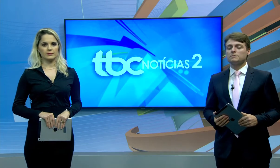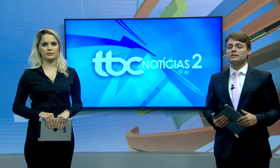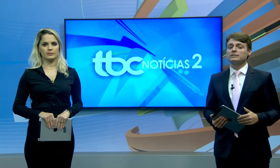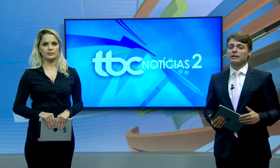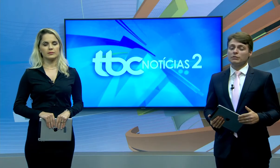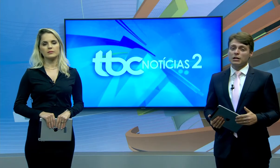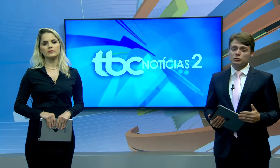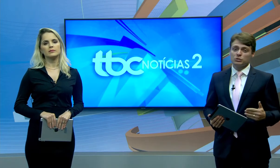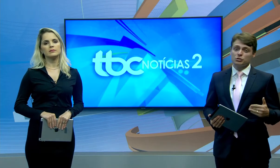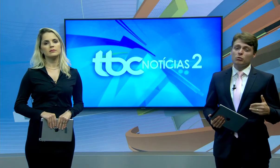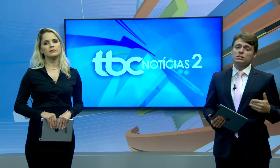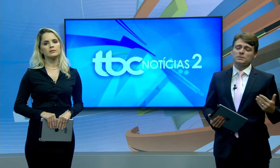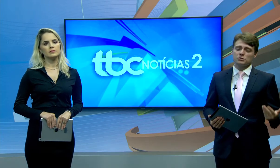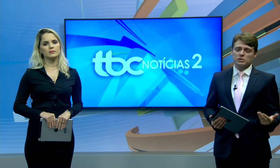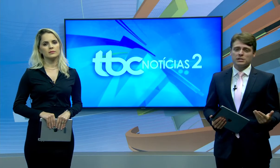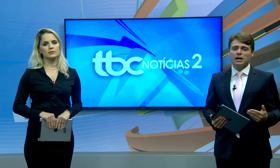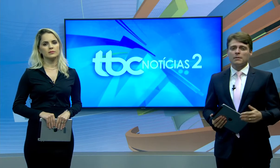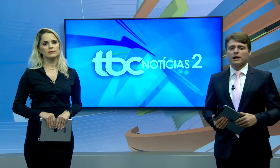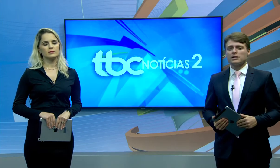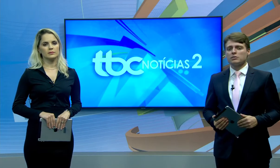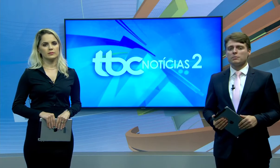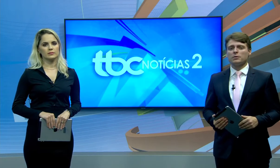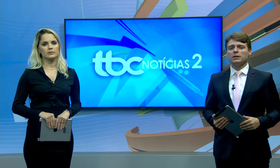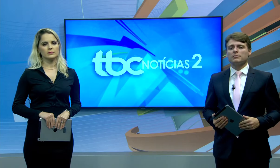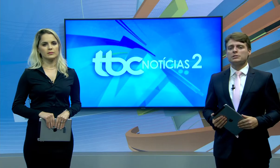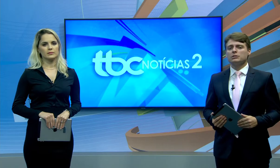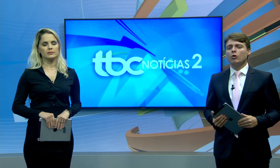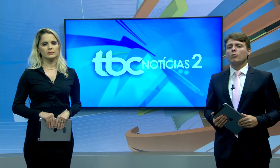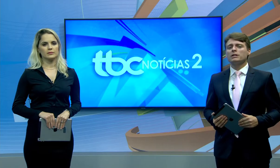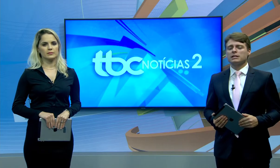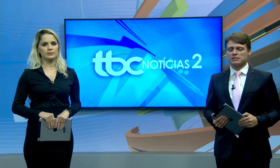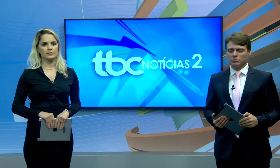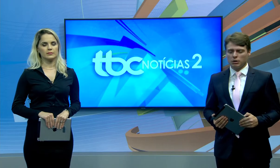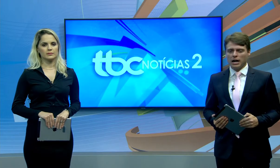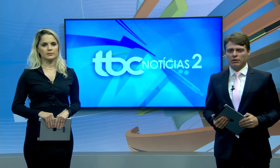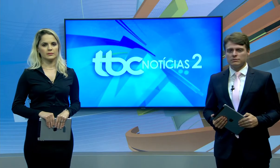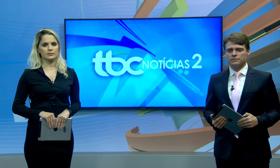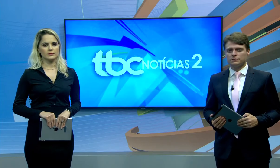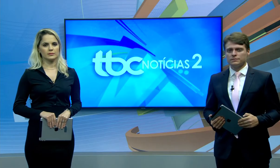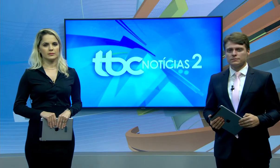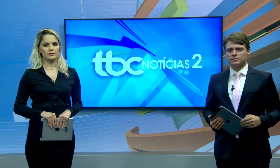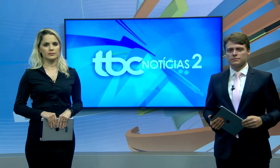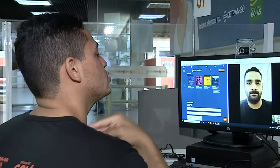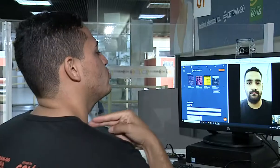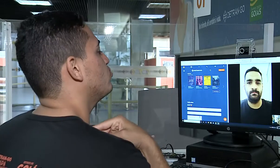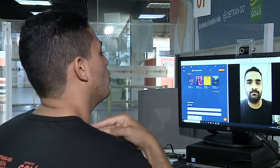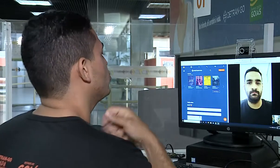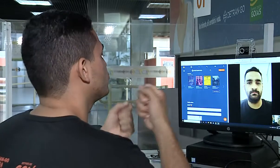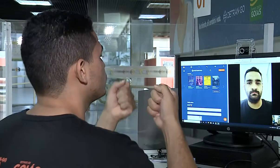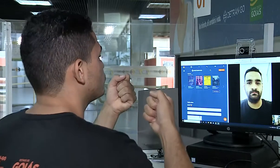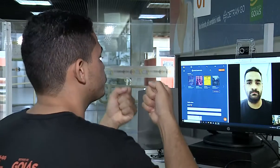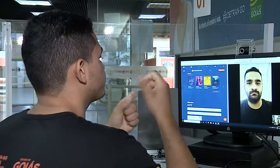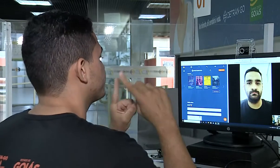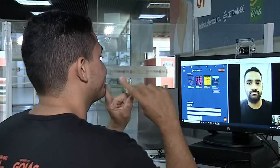precisavam da ajuda de outras pessoas para resolver problemas de documentação no carro. A iniciativa de oferecer